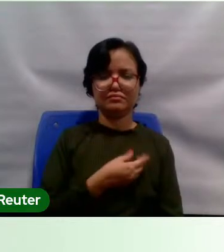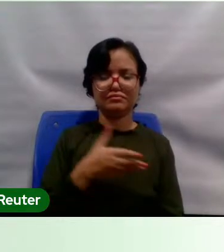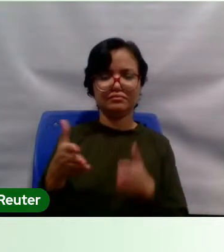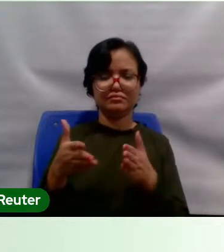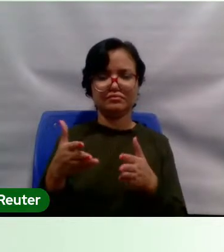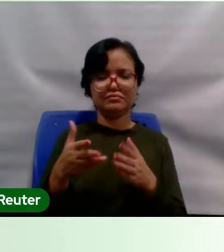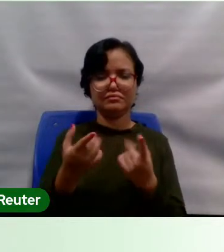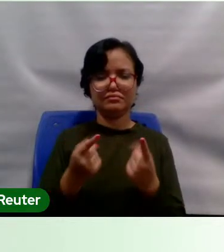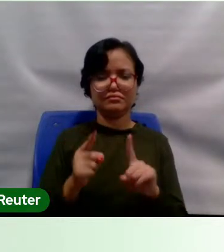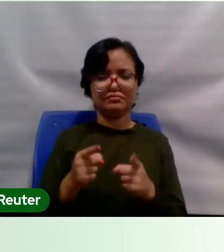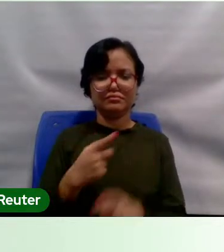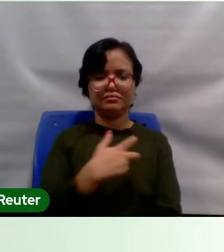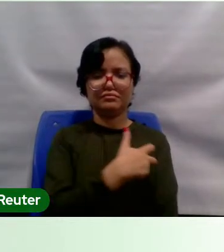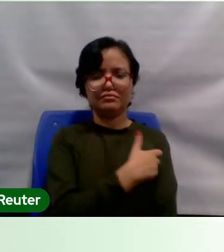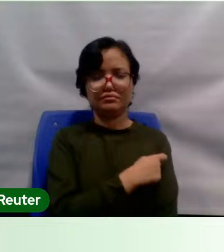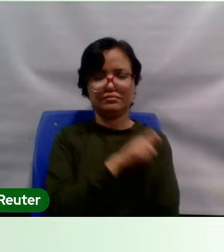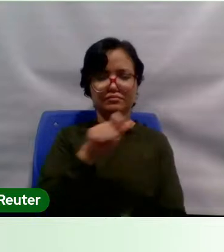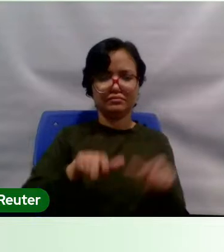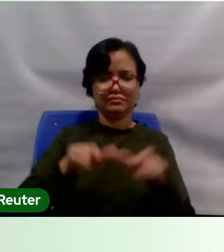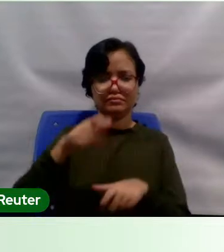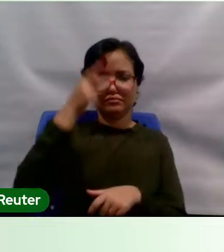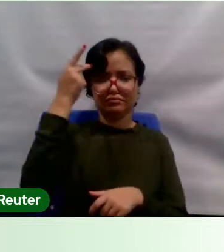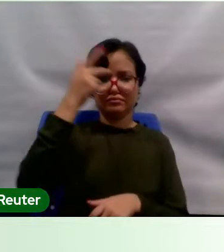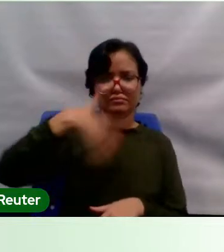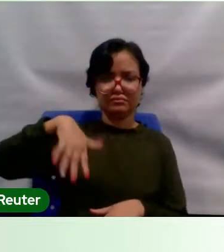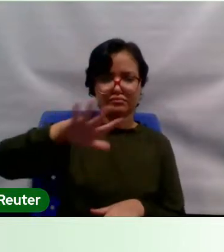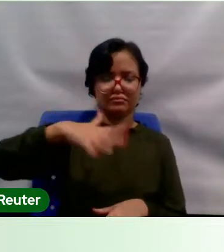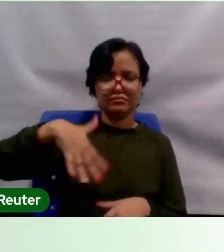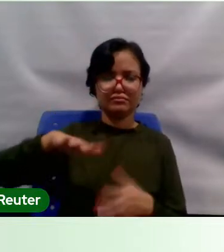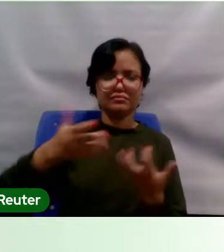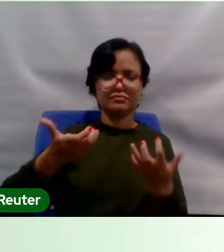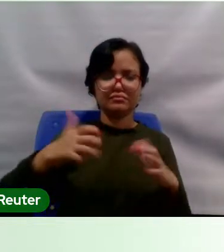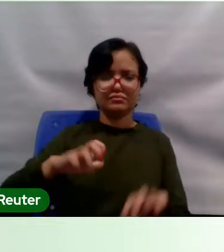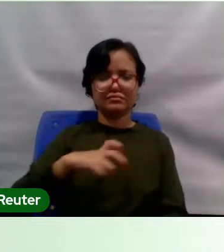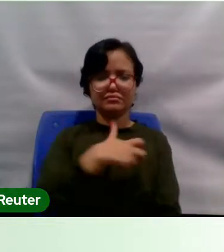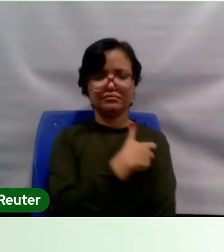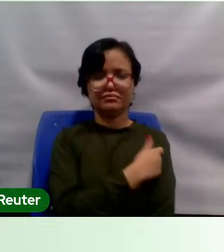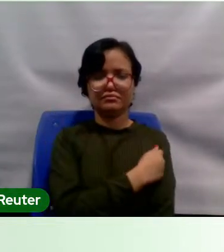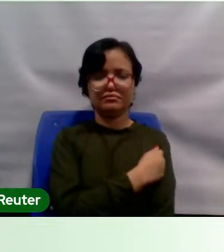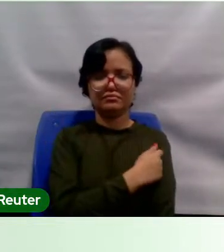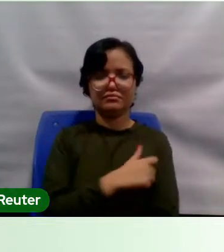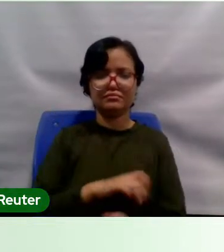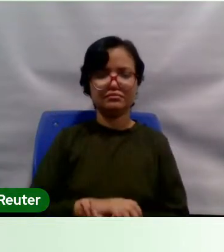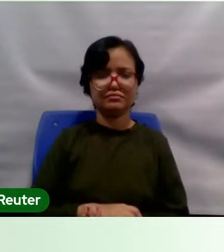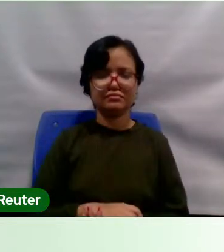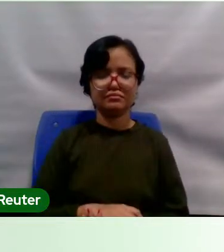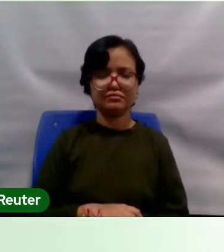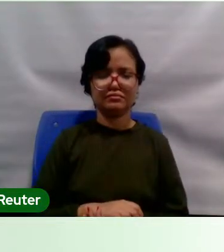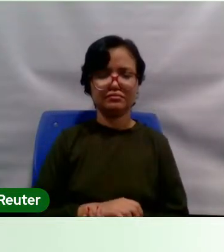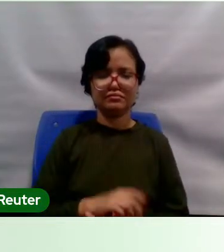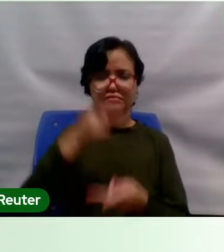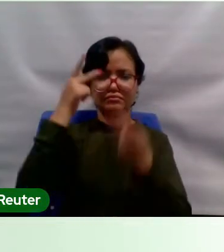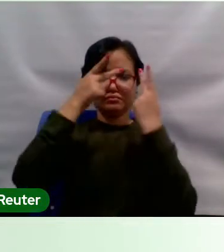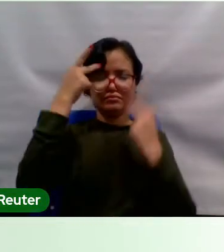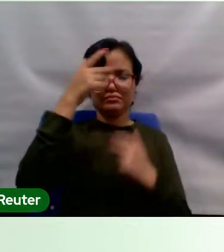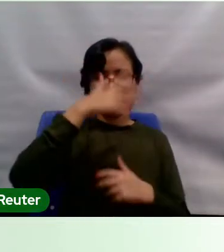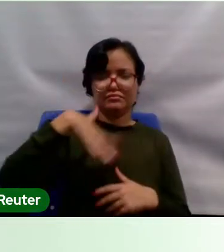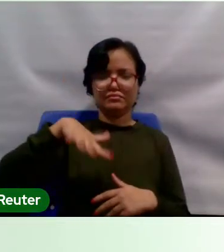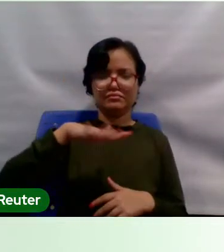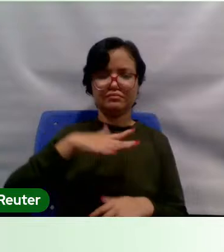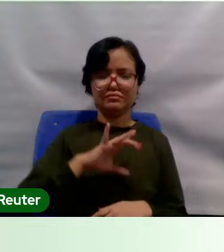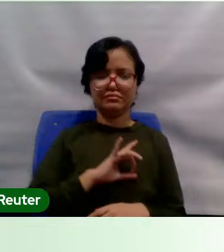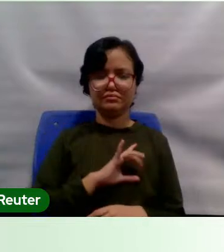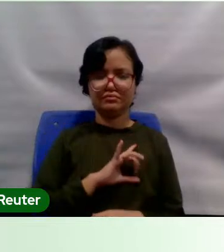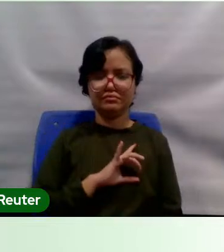Então, o povo não queria se vacinar. E neste, aquela população não queria se vacinar, tinha medo da